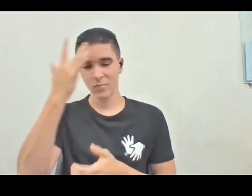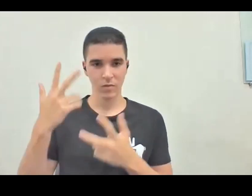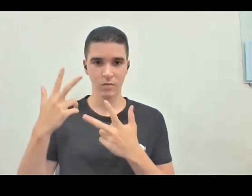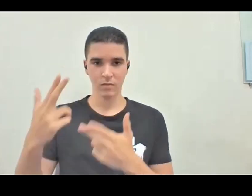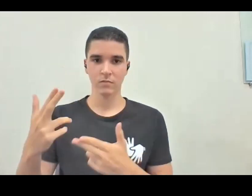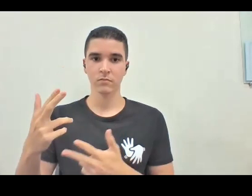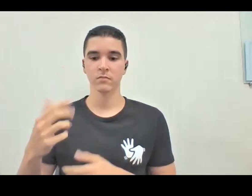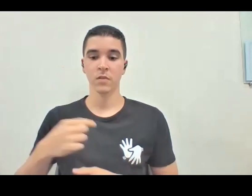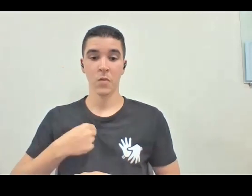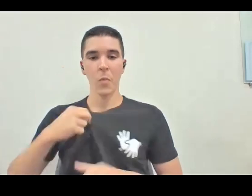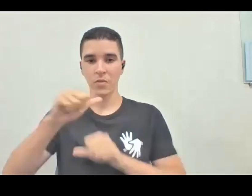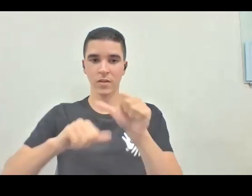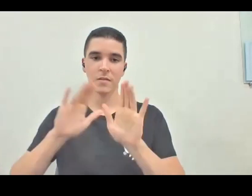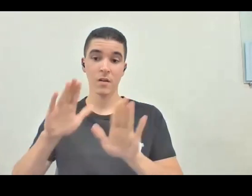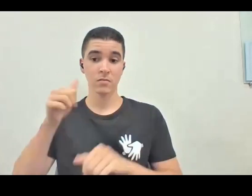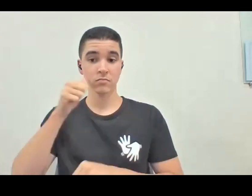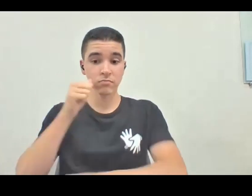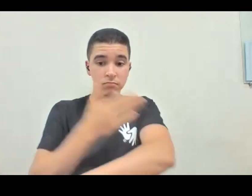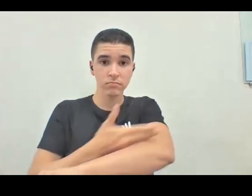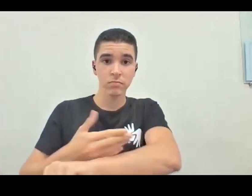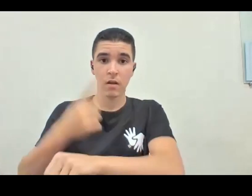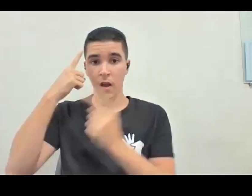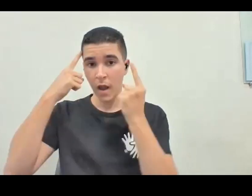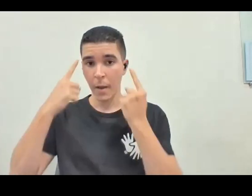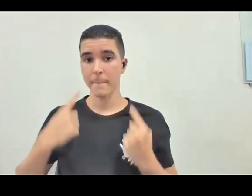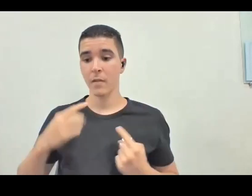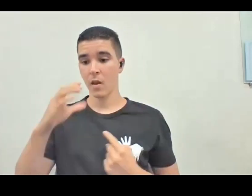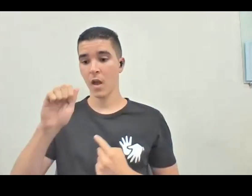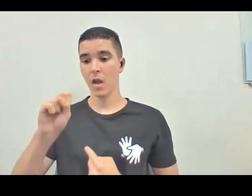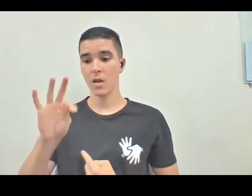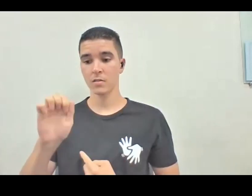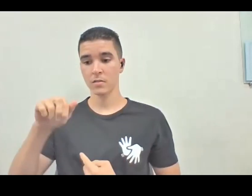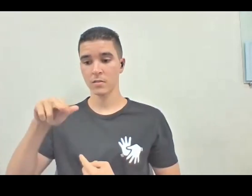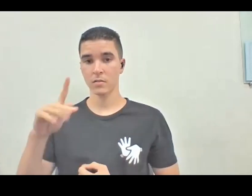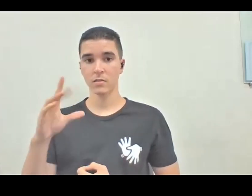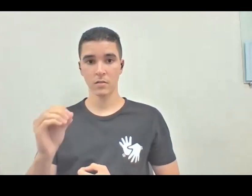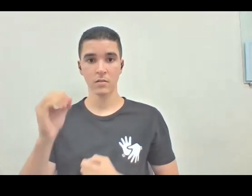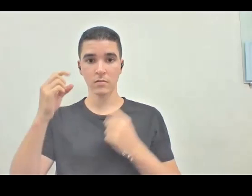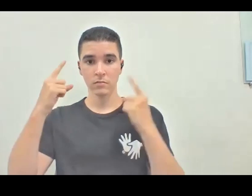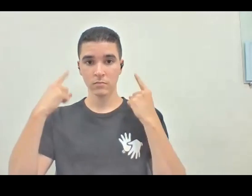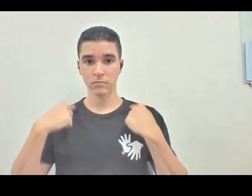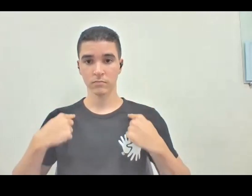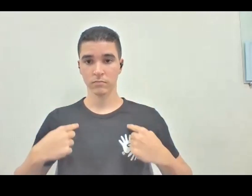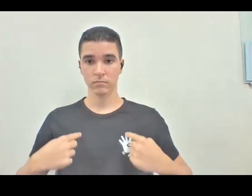mulher branca, né, de cabelos castanhos, ondulados, compridos, um pouco abaixo do ombro,